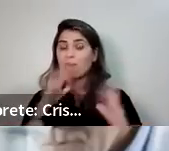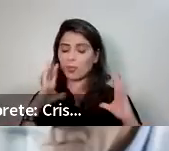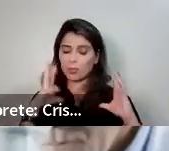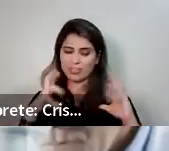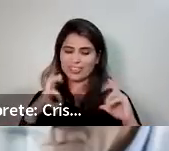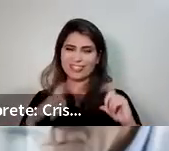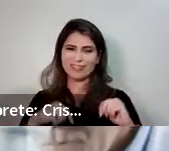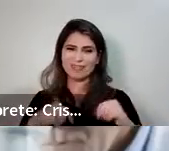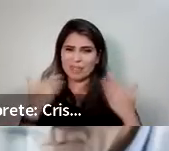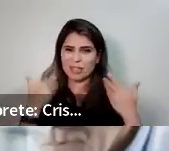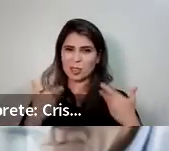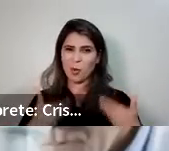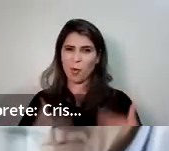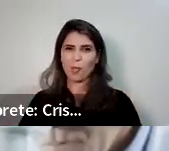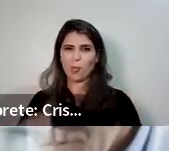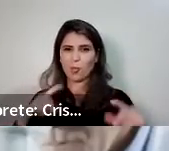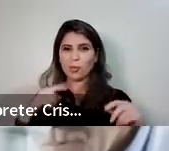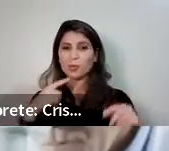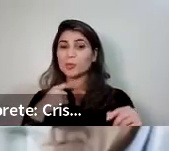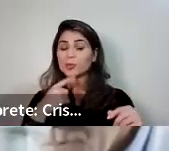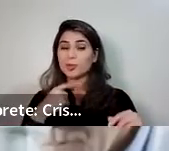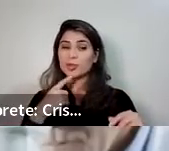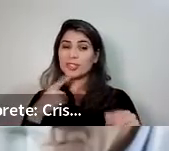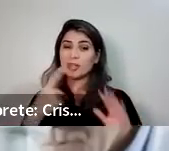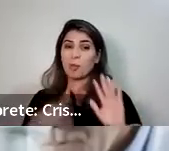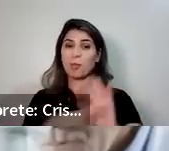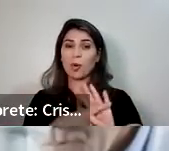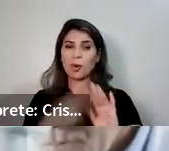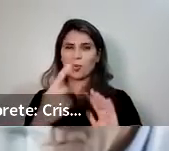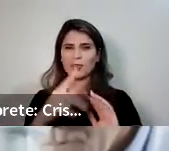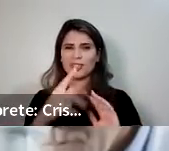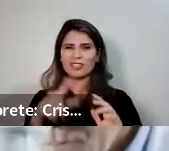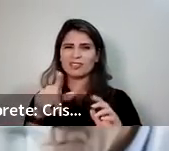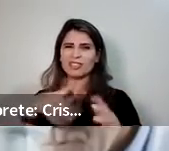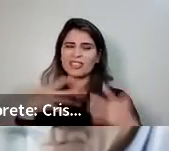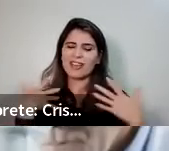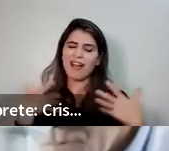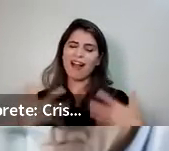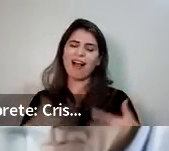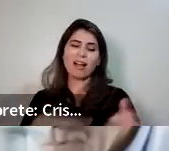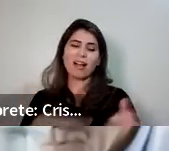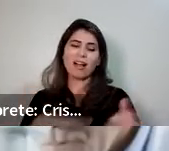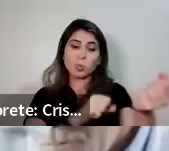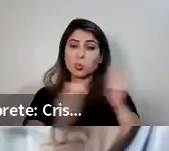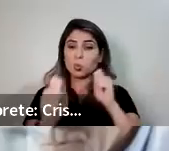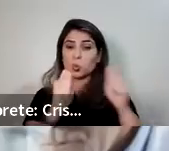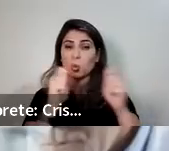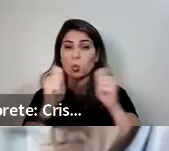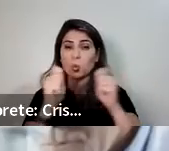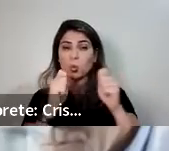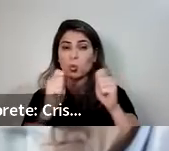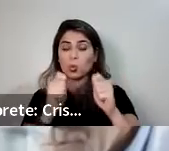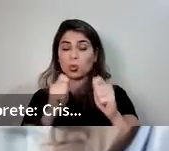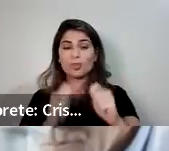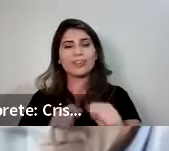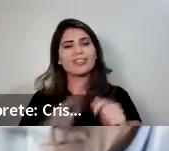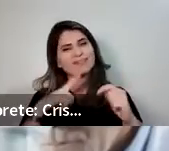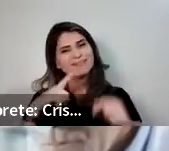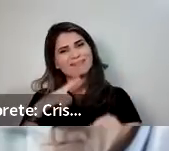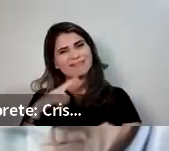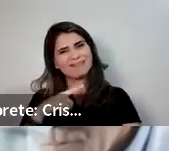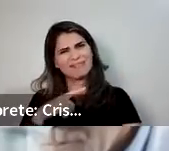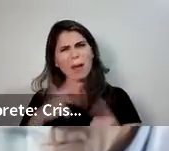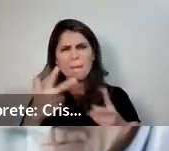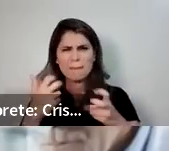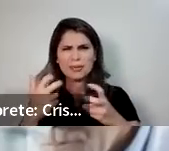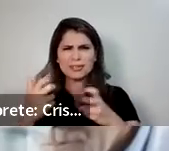Então, você vai ter um alívio na questão da pressão. Viu quantas informações? E